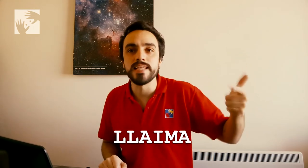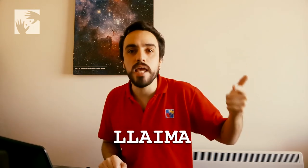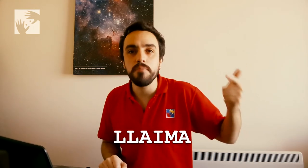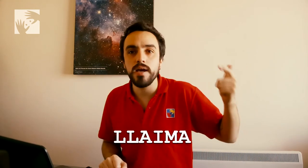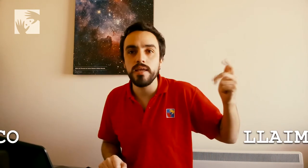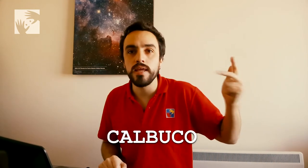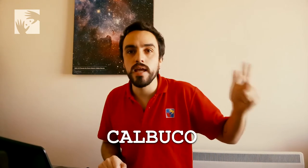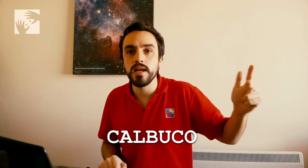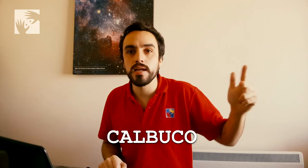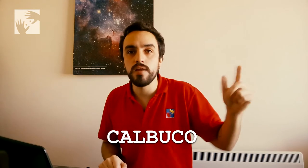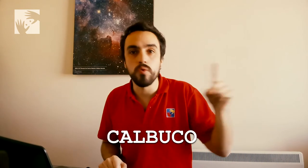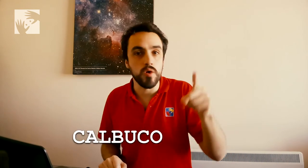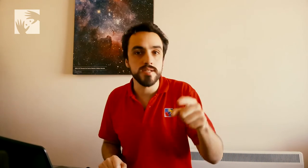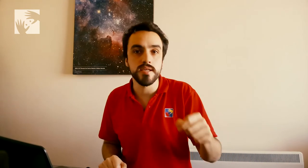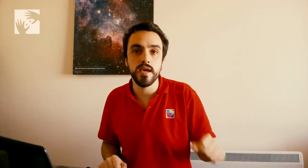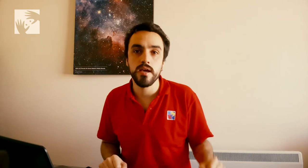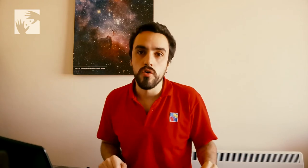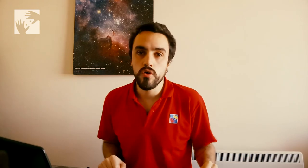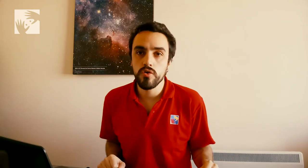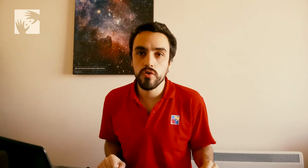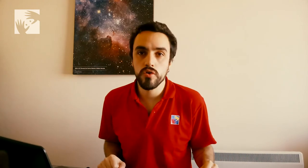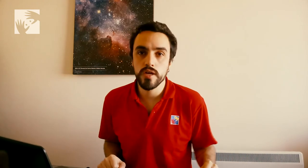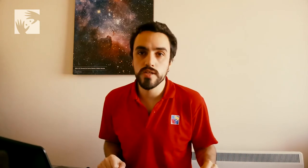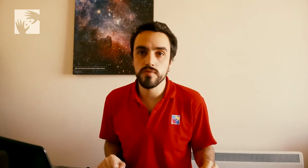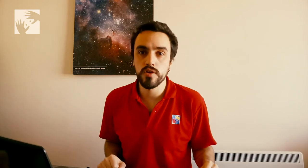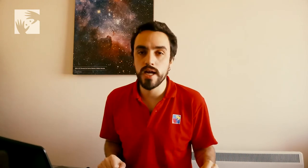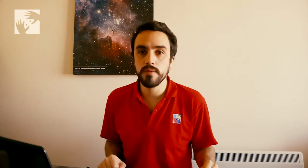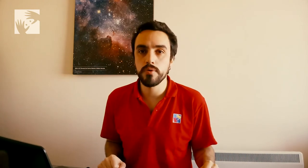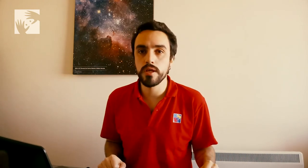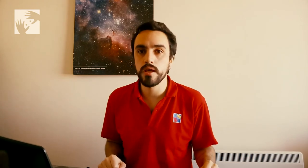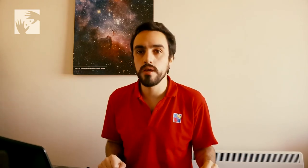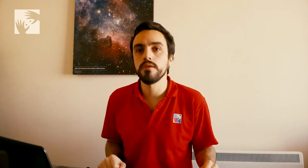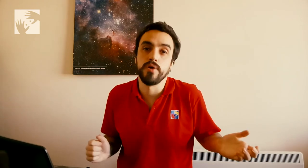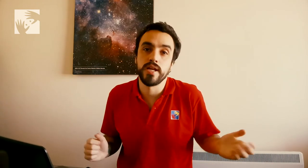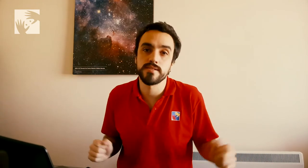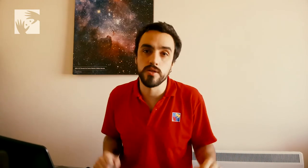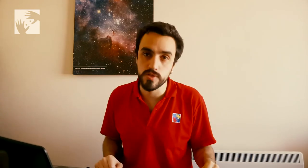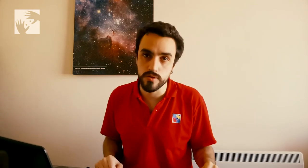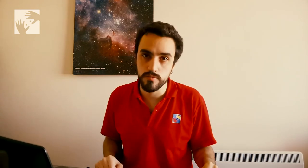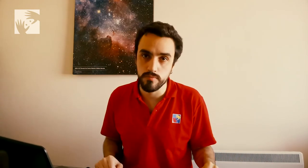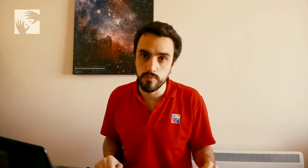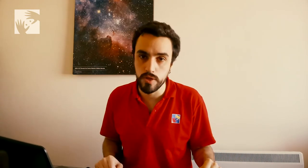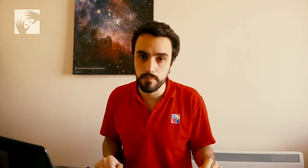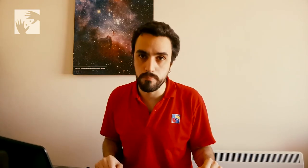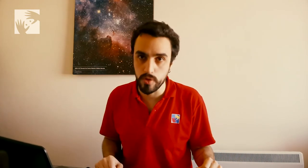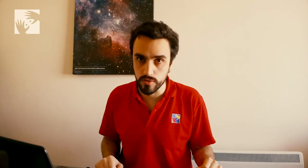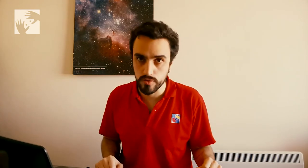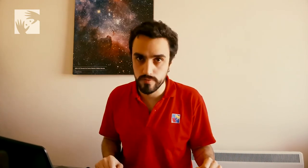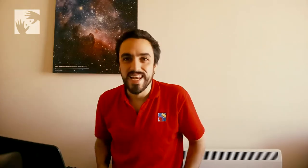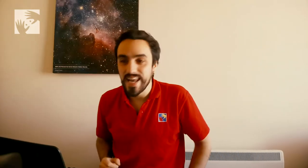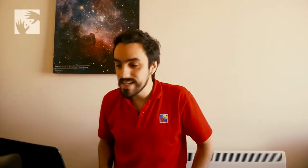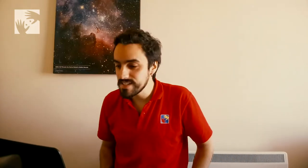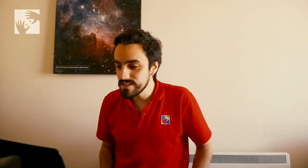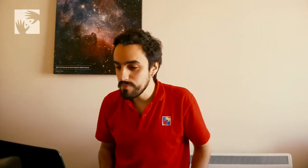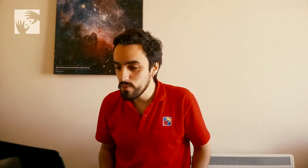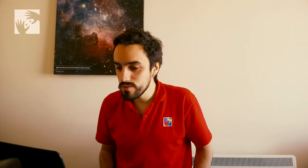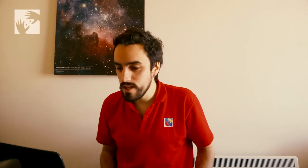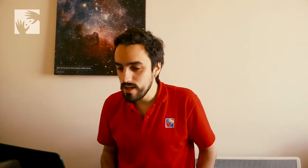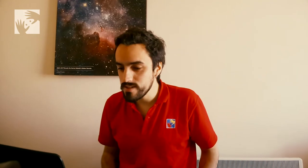el Yaima y el Calbuco. Así que ojo con esos volcanes porque pueden hacer erupción muy pronto. La siguiente pregunta la hace